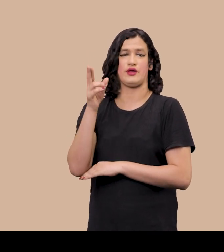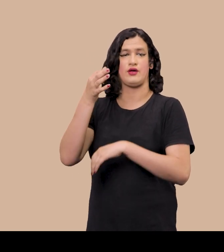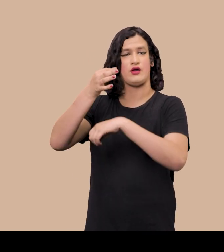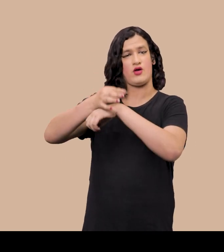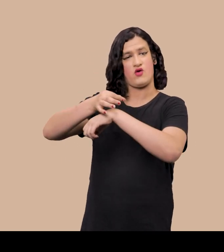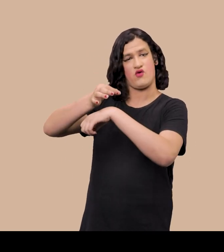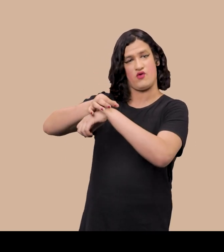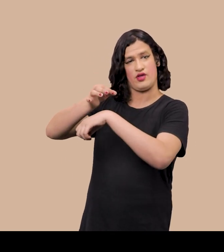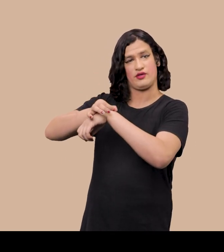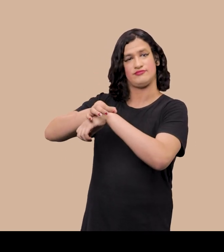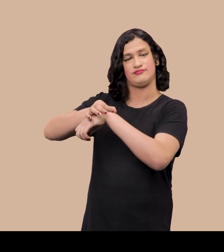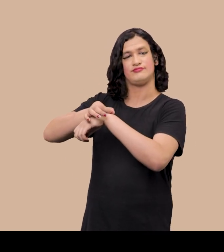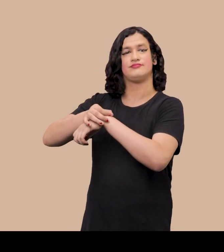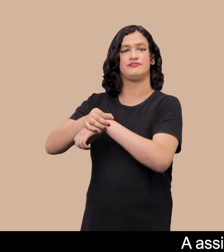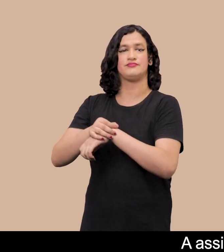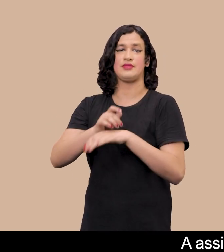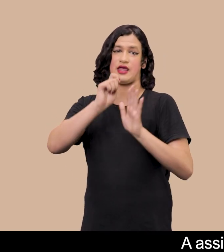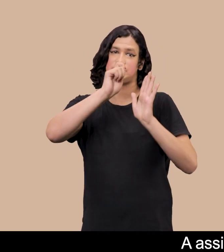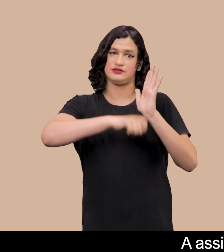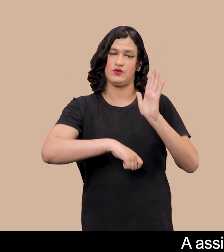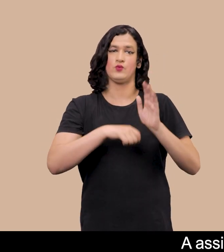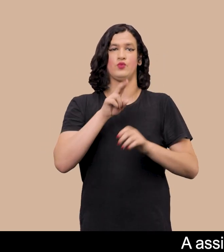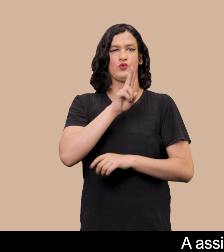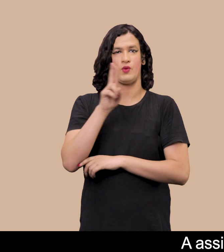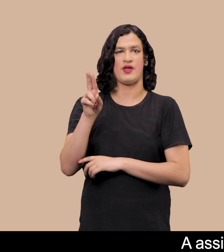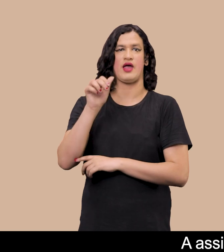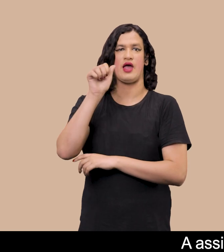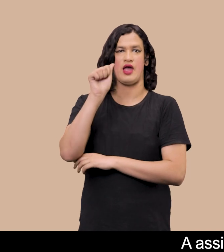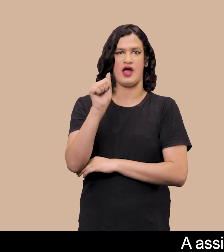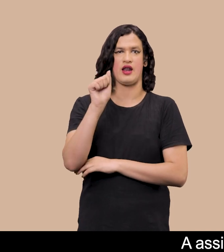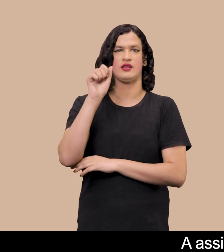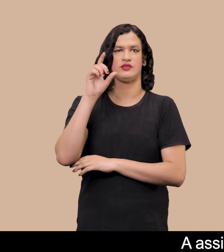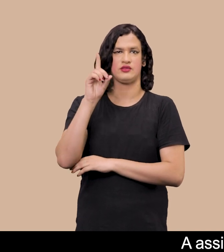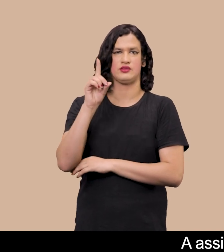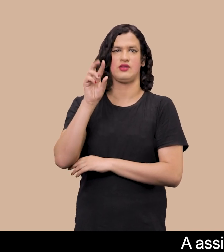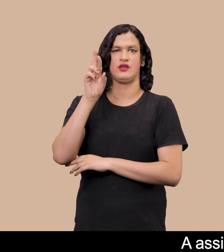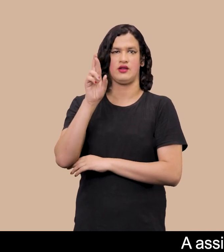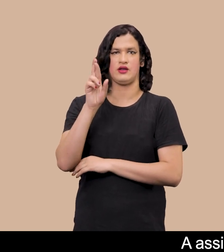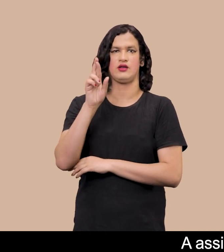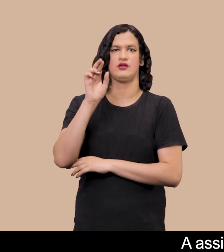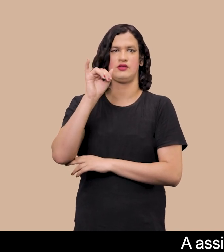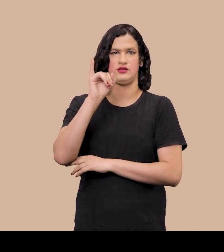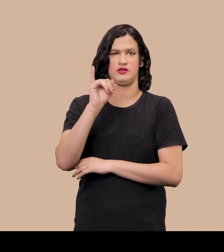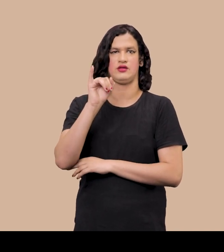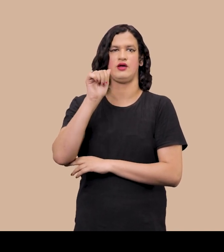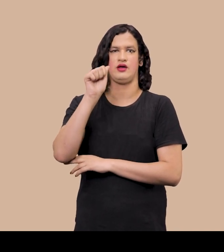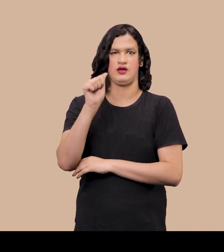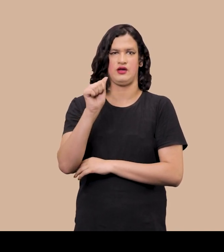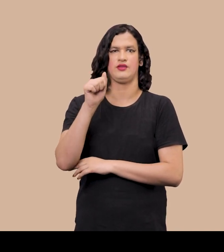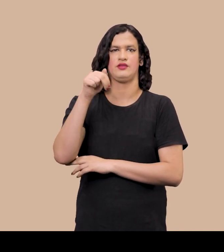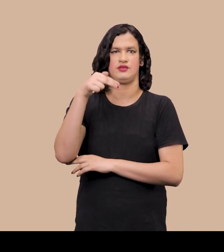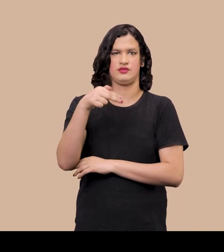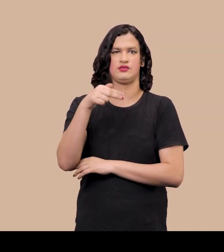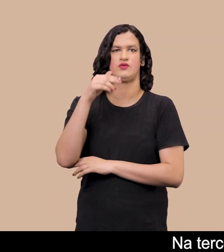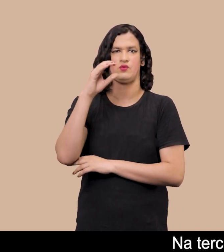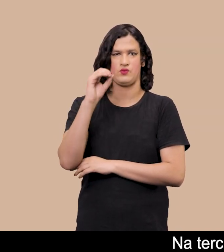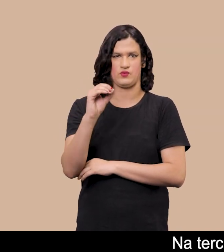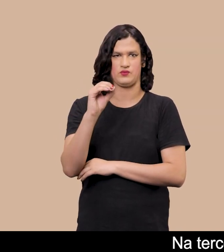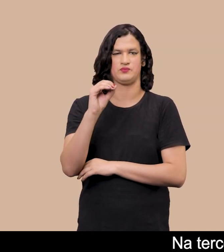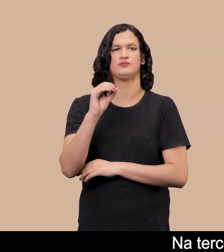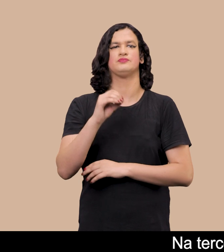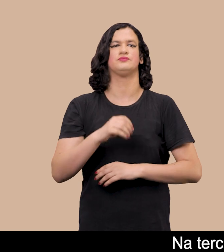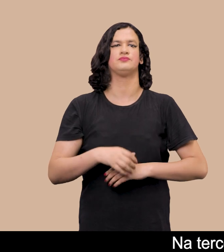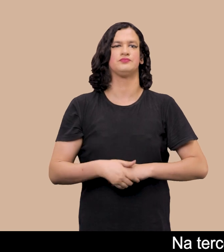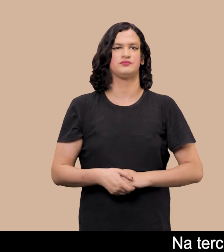relógio prateado no pulso A assinatura Adriano aparece na borda inferior da fotografia Na